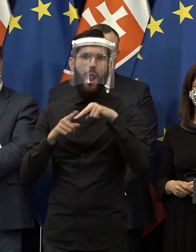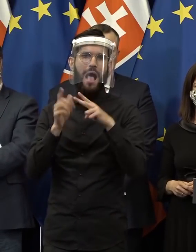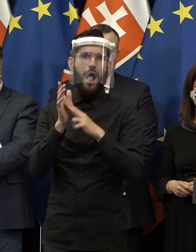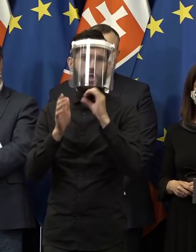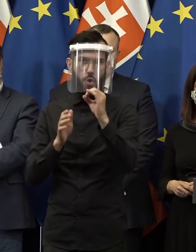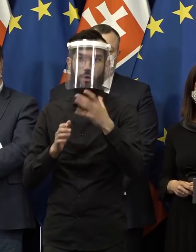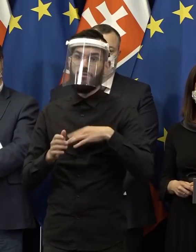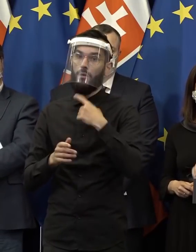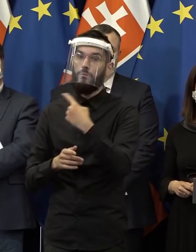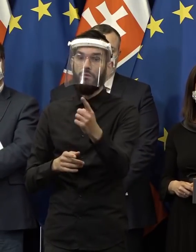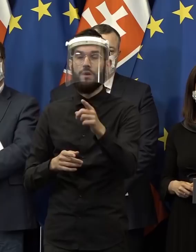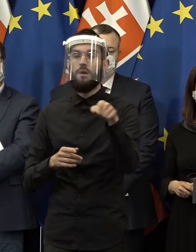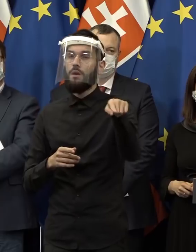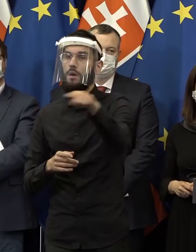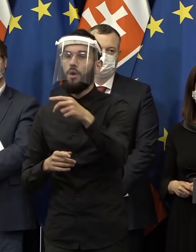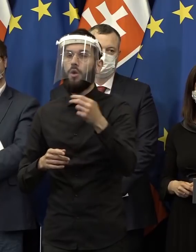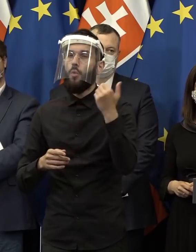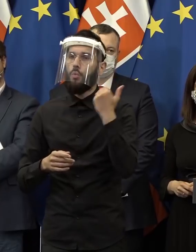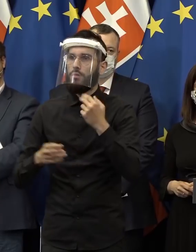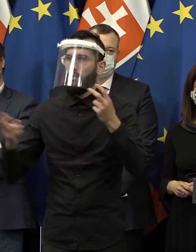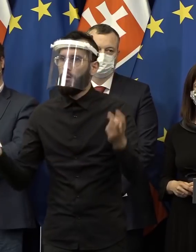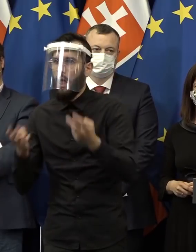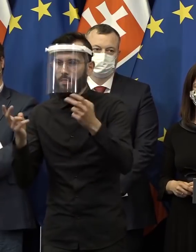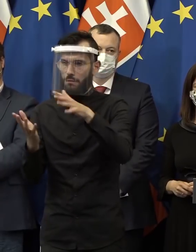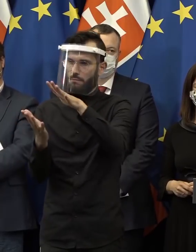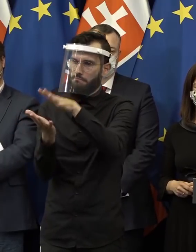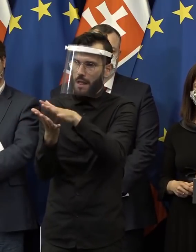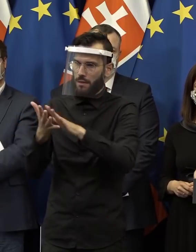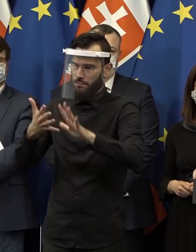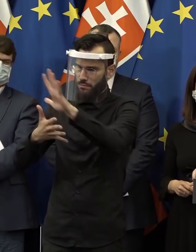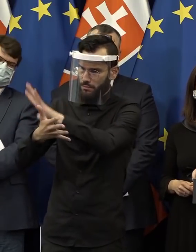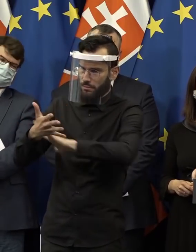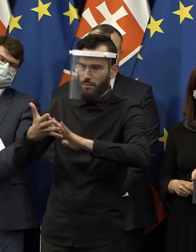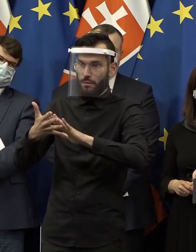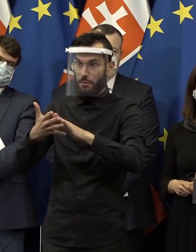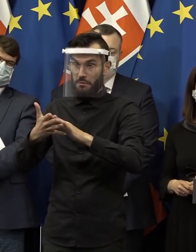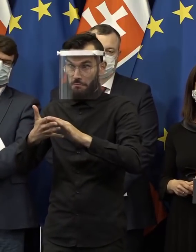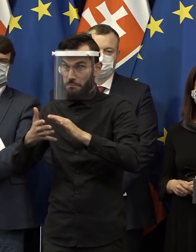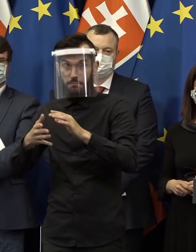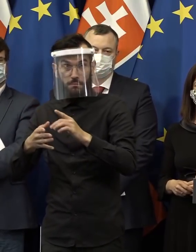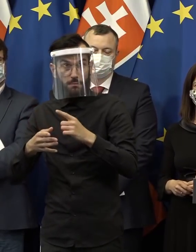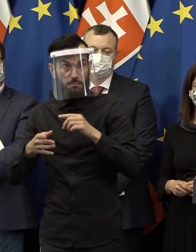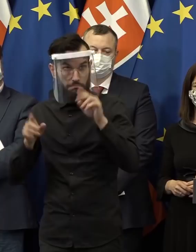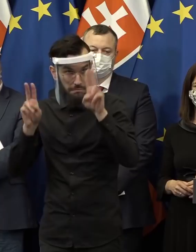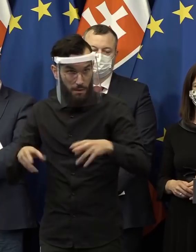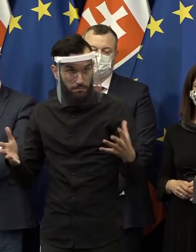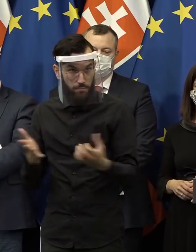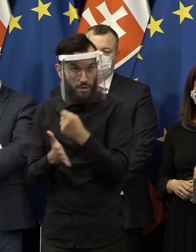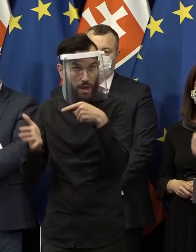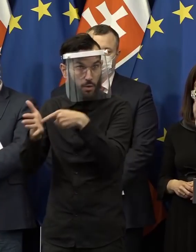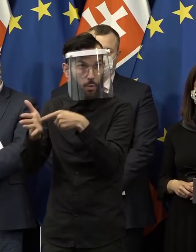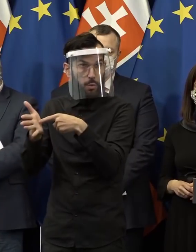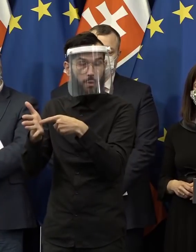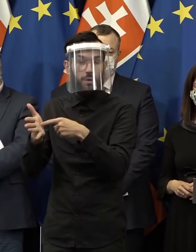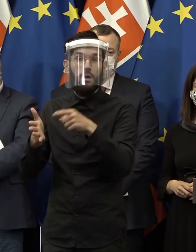ľuďom, aby nemuseli hľadať v tom materiáli a zistevať, či sme splnili to, čo sme pred voľbami slúbili, že